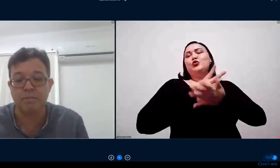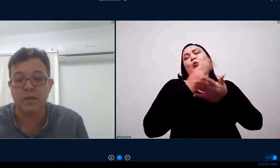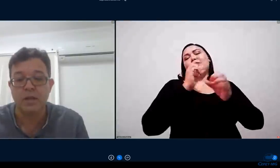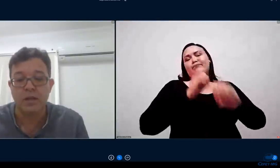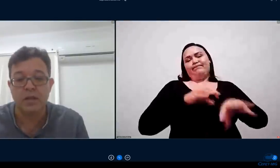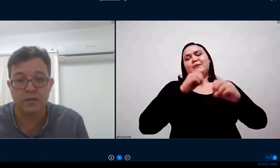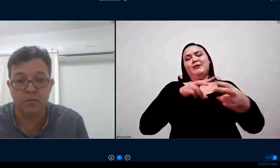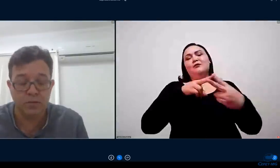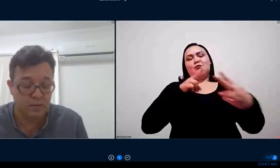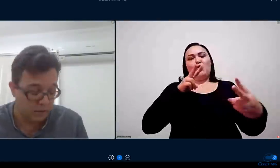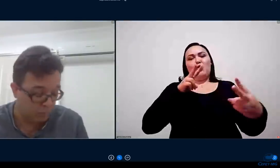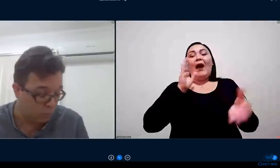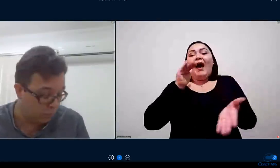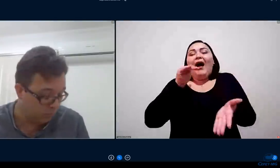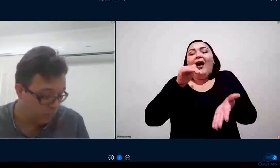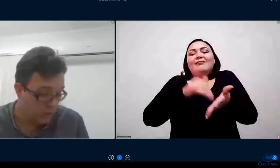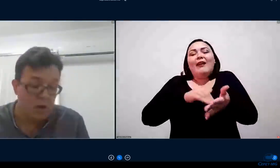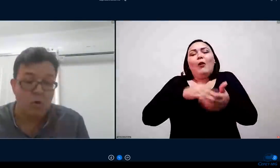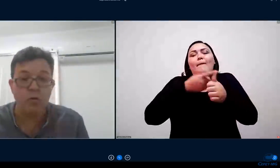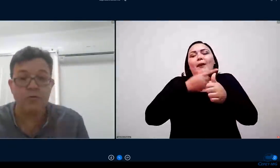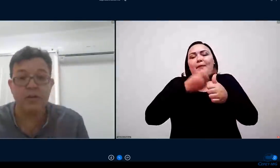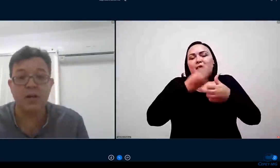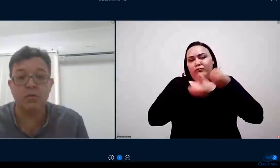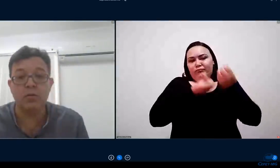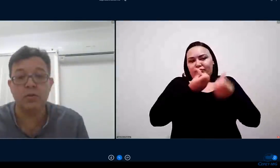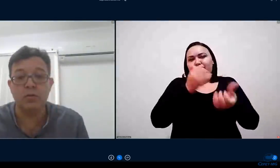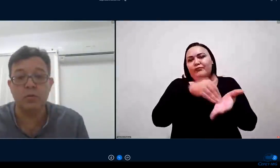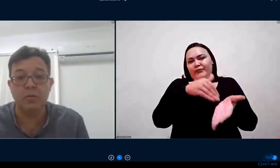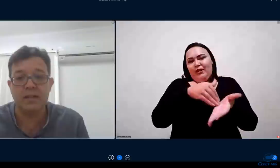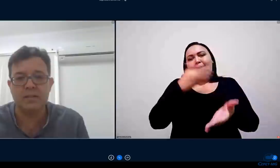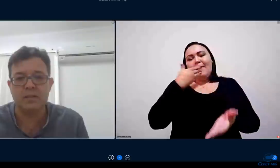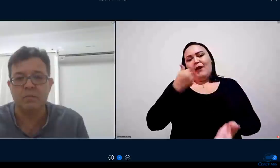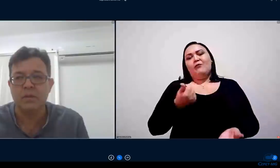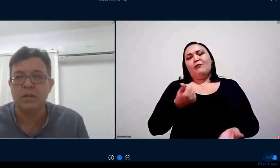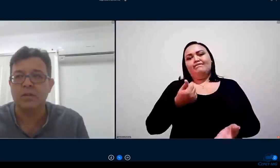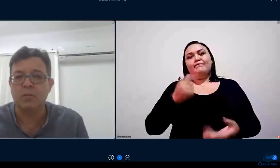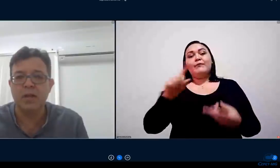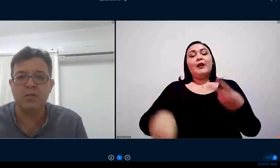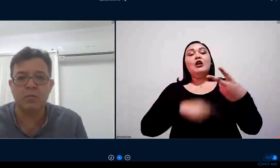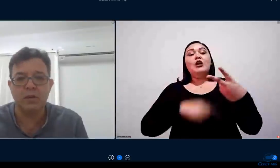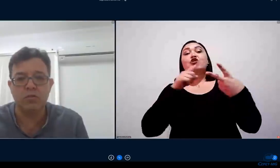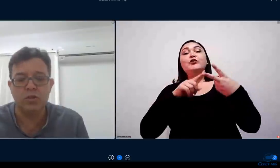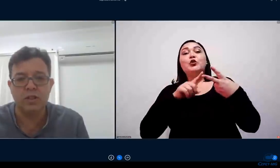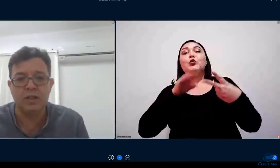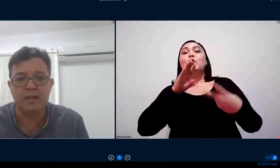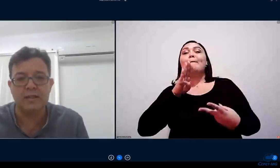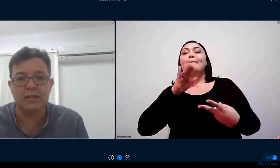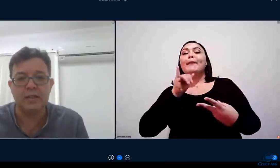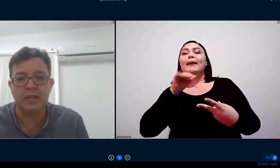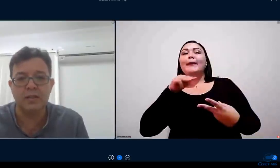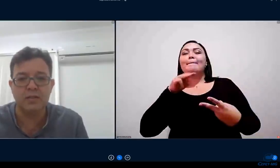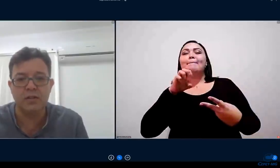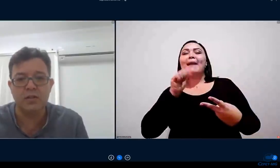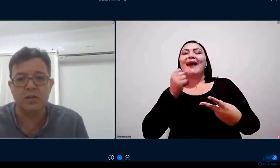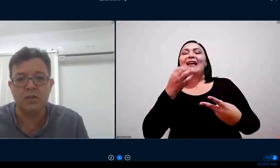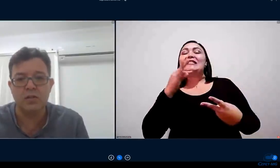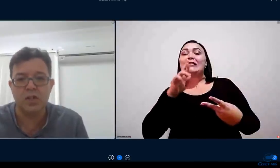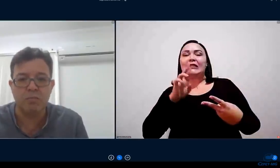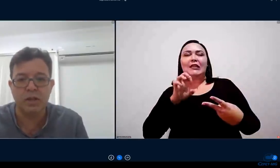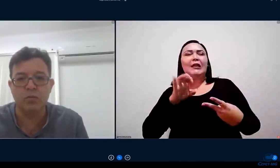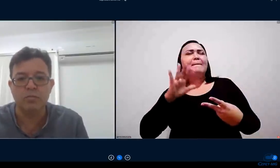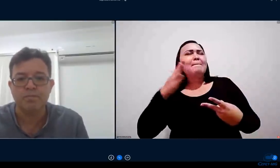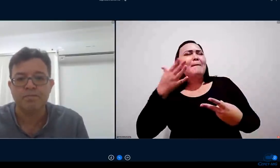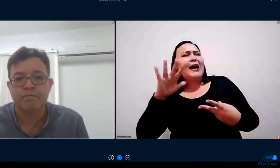bimestre e assim e o fizemos com o final do segundo bimestre deu mais ou menos no dia 15